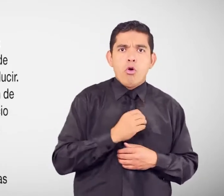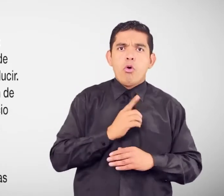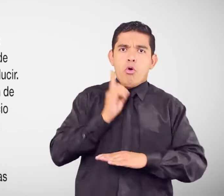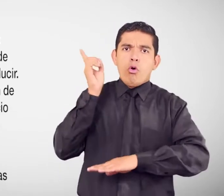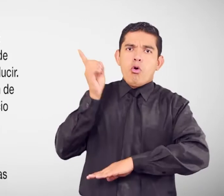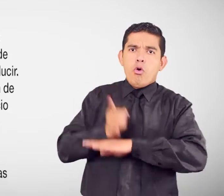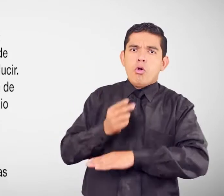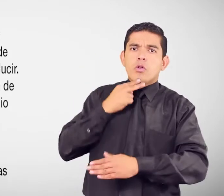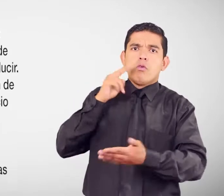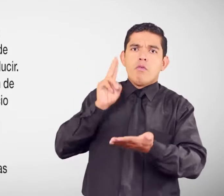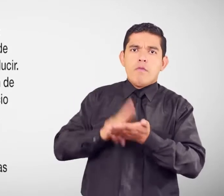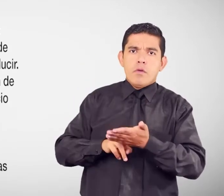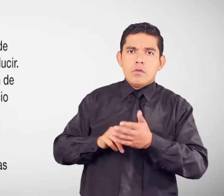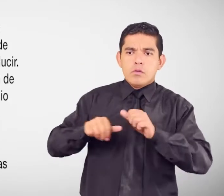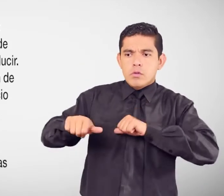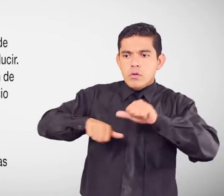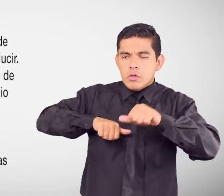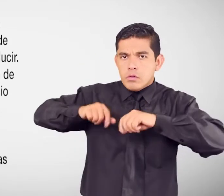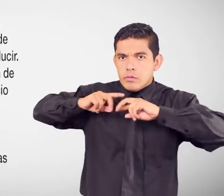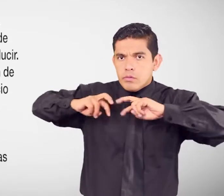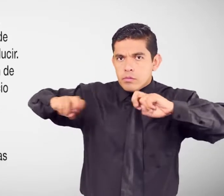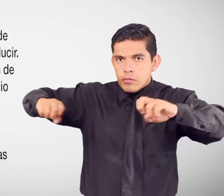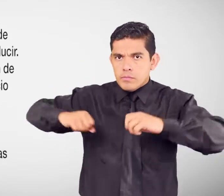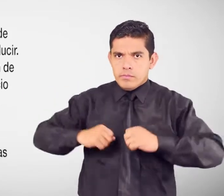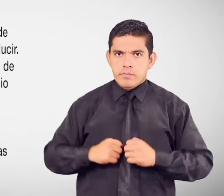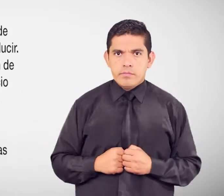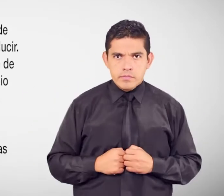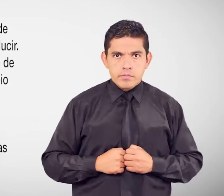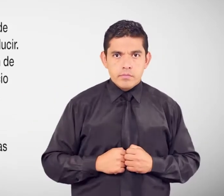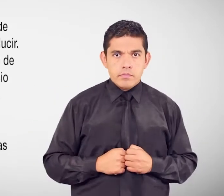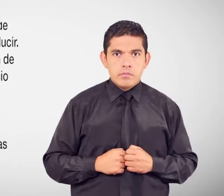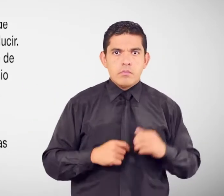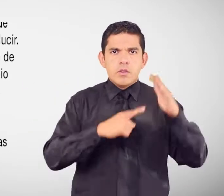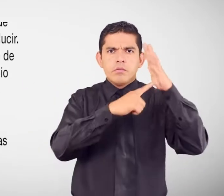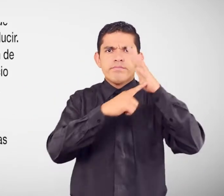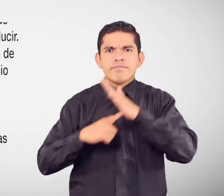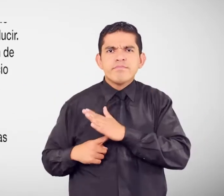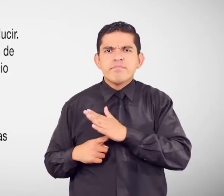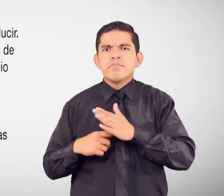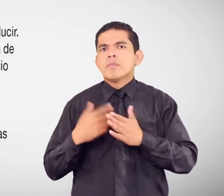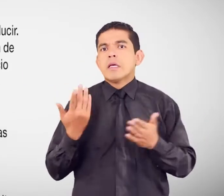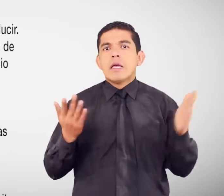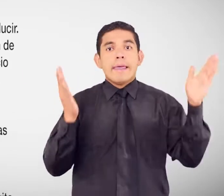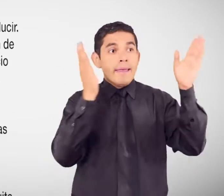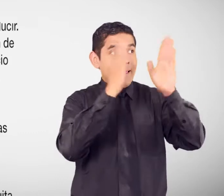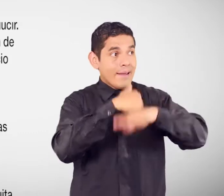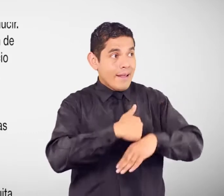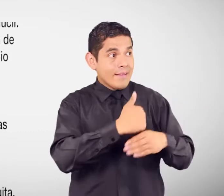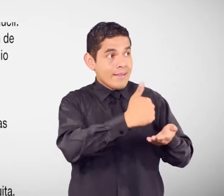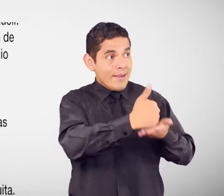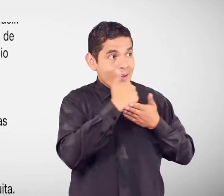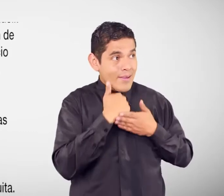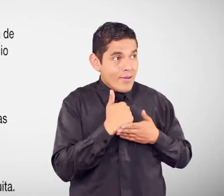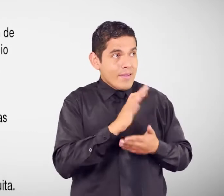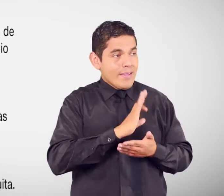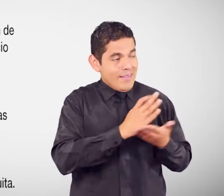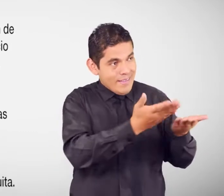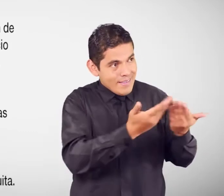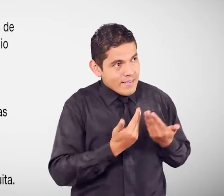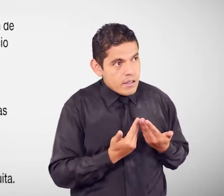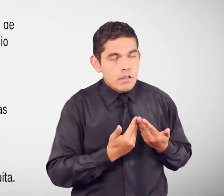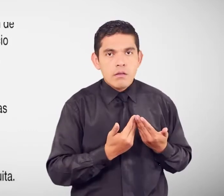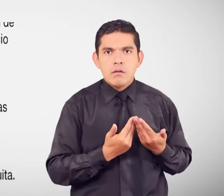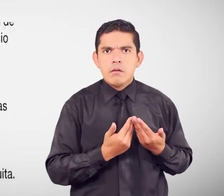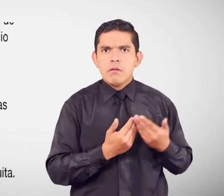calificación Vulneración No te entregan Gratuitamente Las ayudas técnicas ¿Qué significa? La entrega De